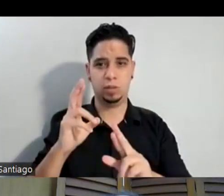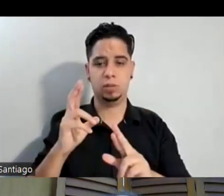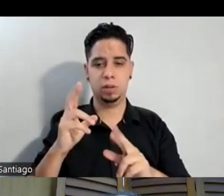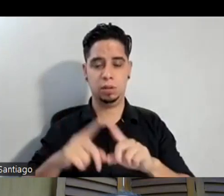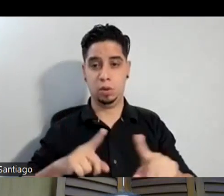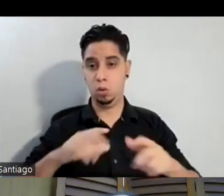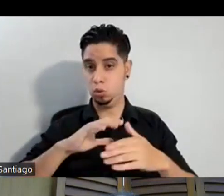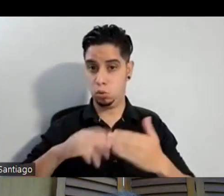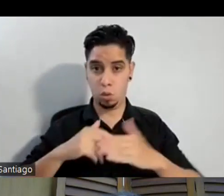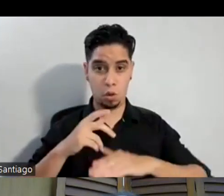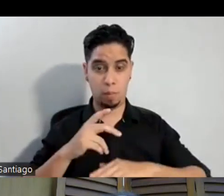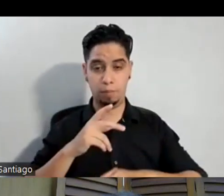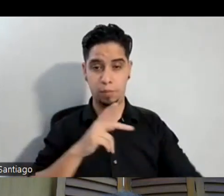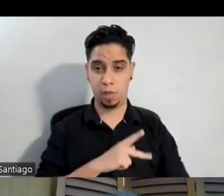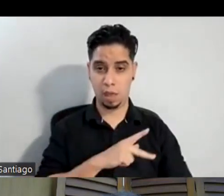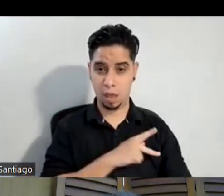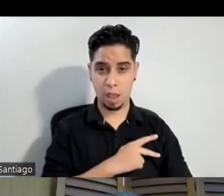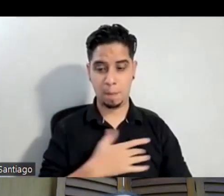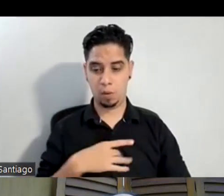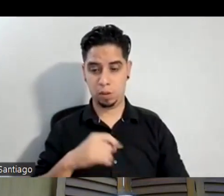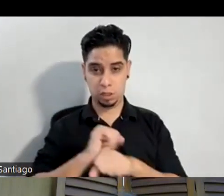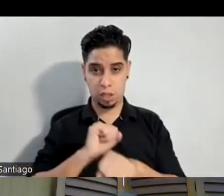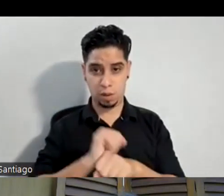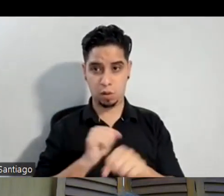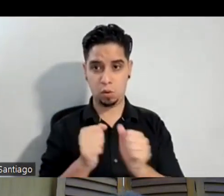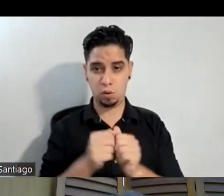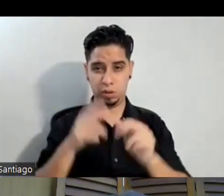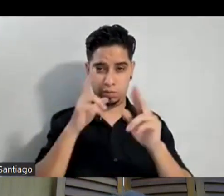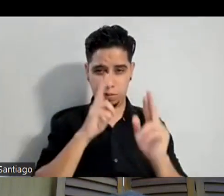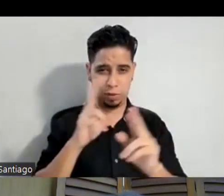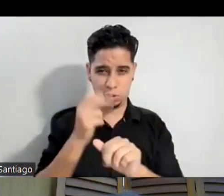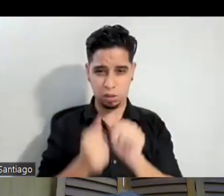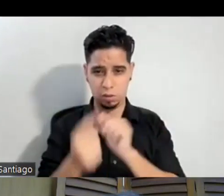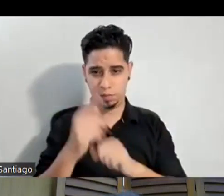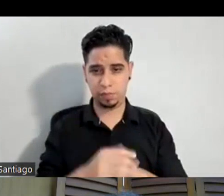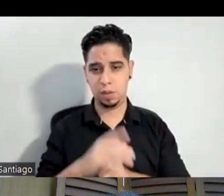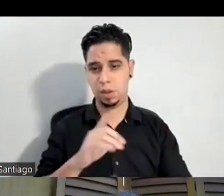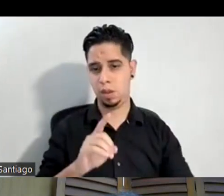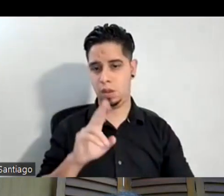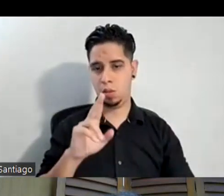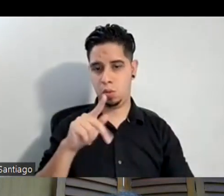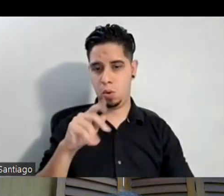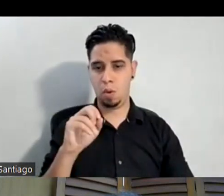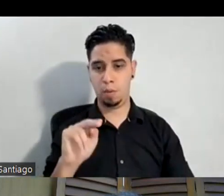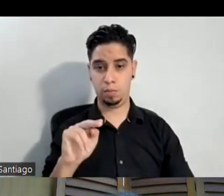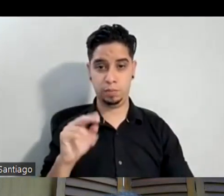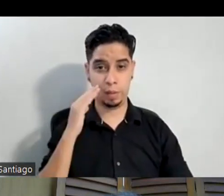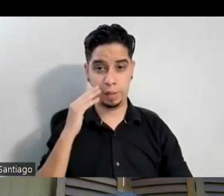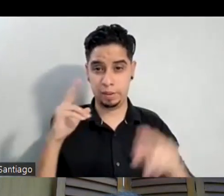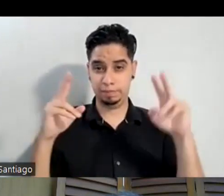personajes me gusta trabajarlos desde el respeto también me pasó con el Dupont que como la temática era la temática de terror